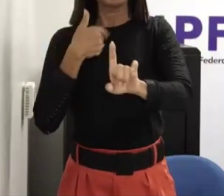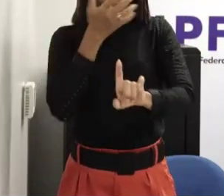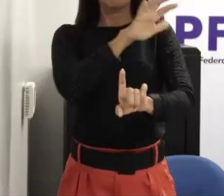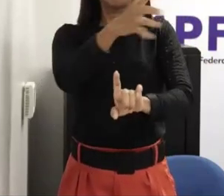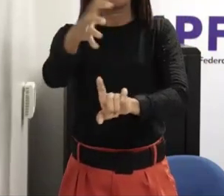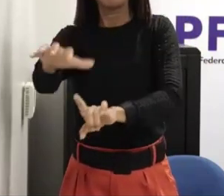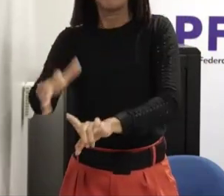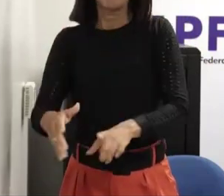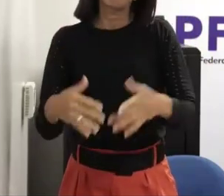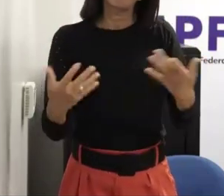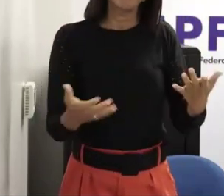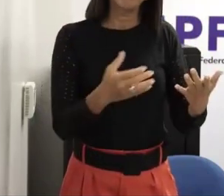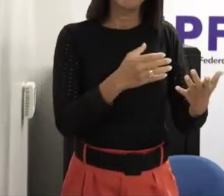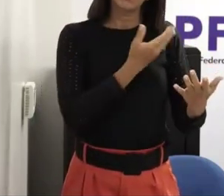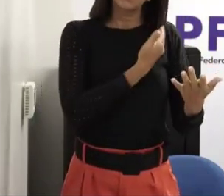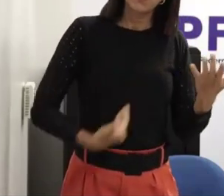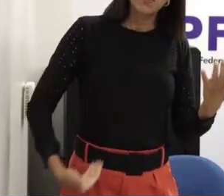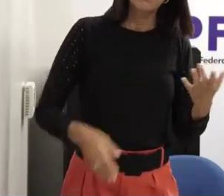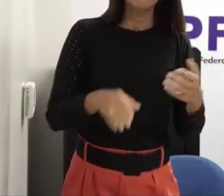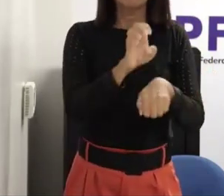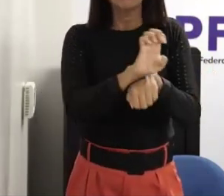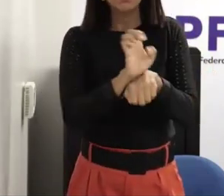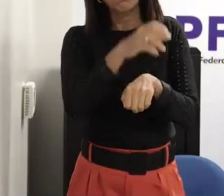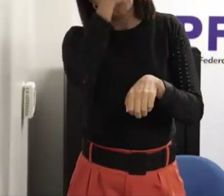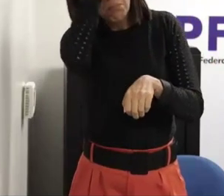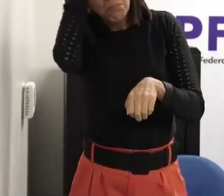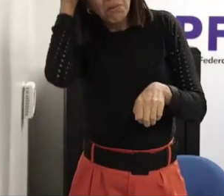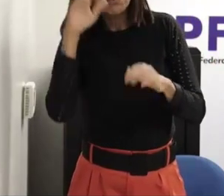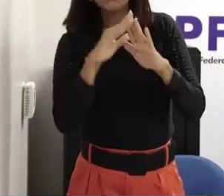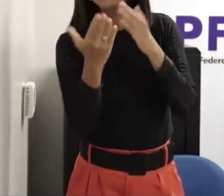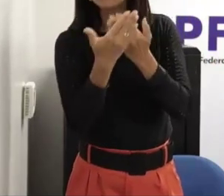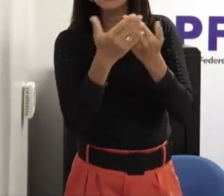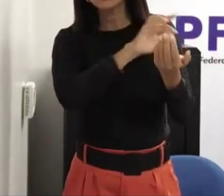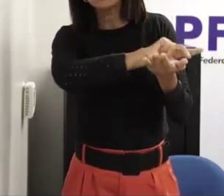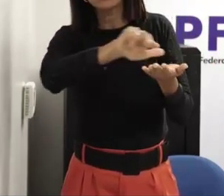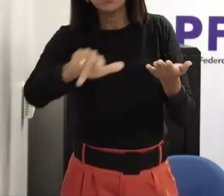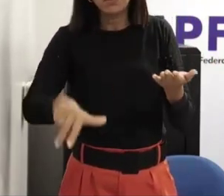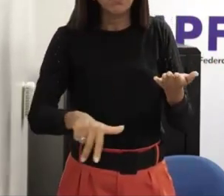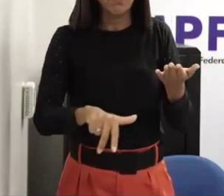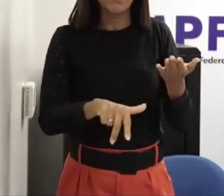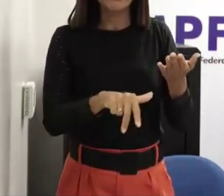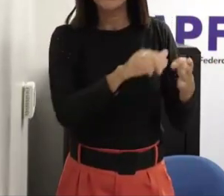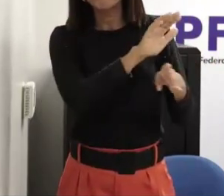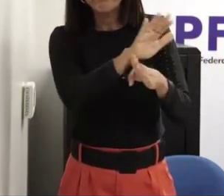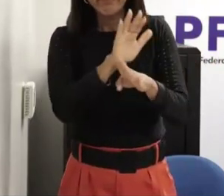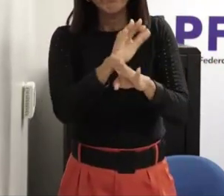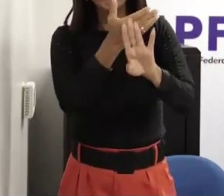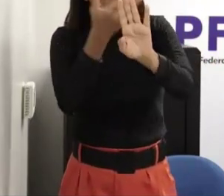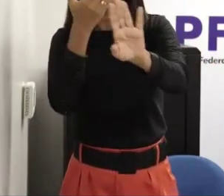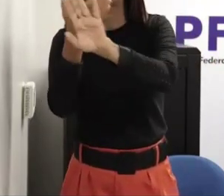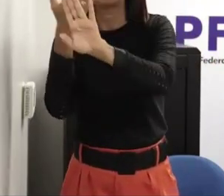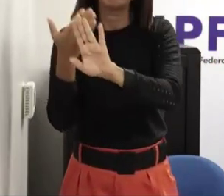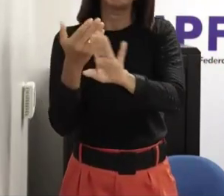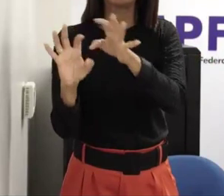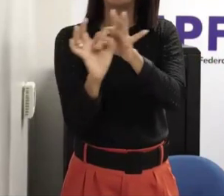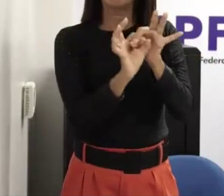prefeitos têm resistência escolas e tudo mais acho que a gente sempre precisa a